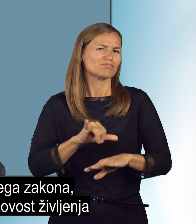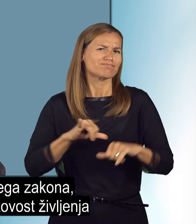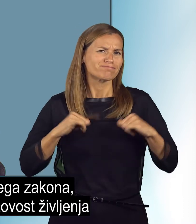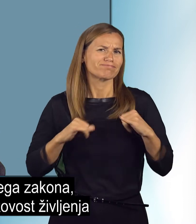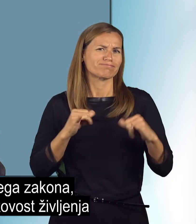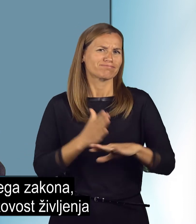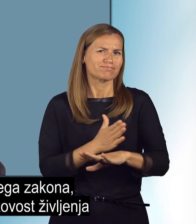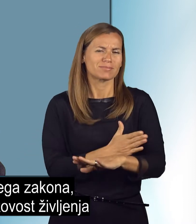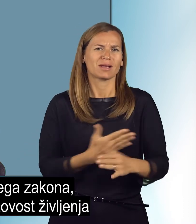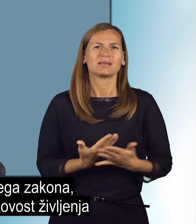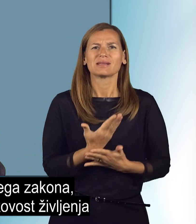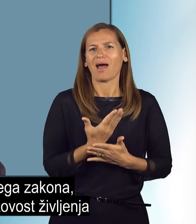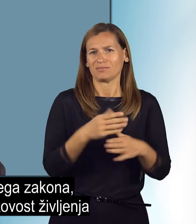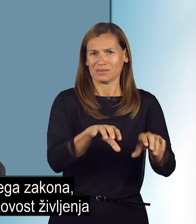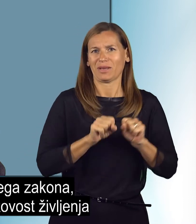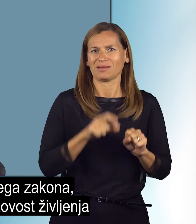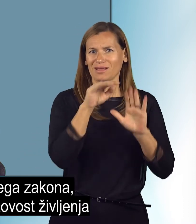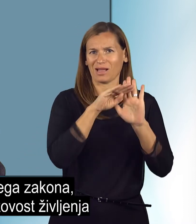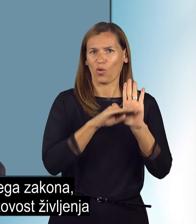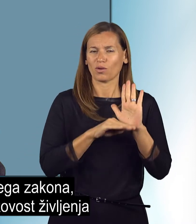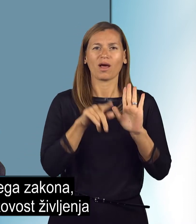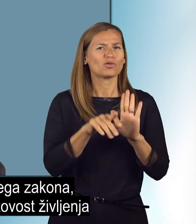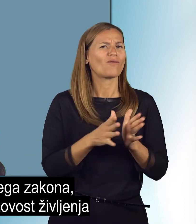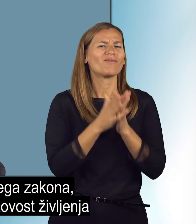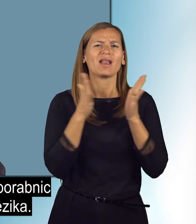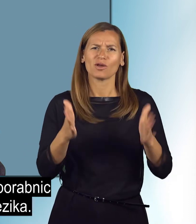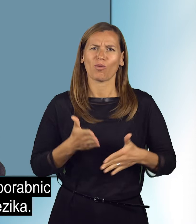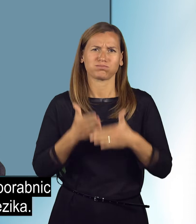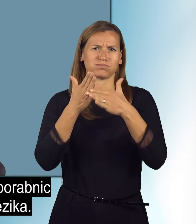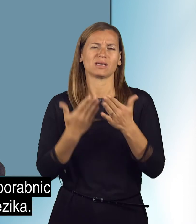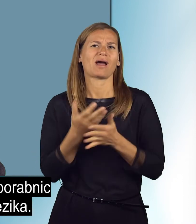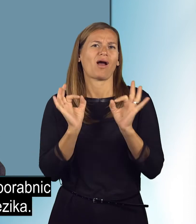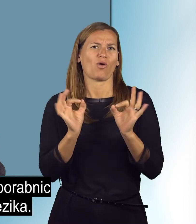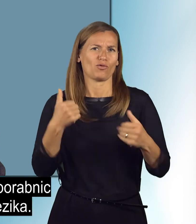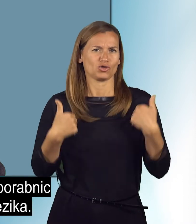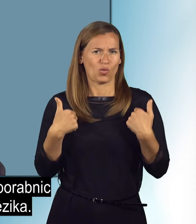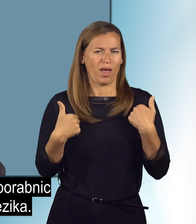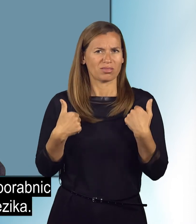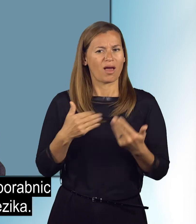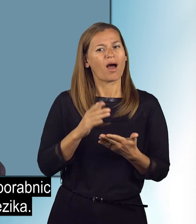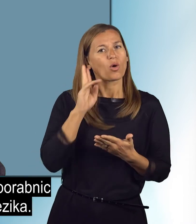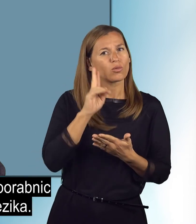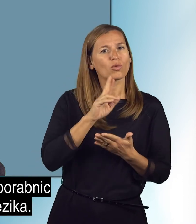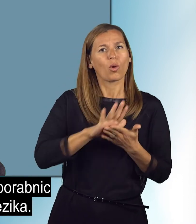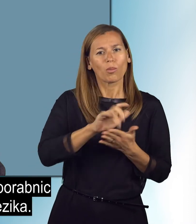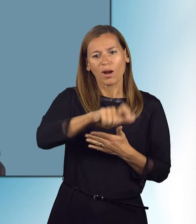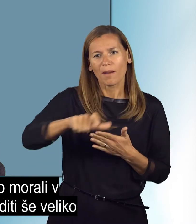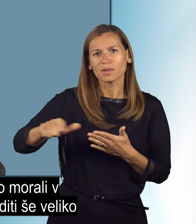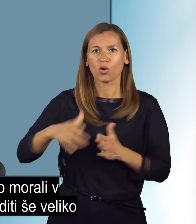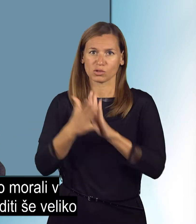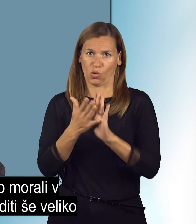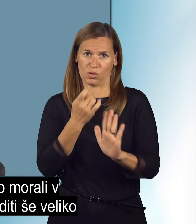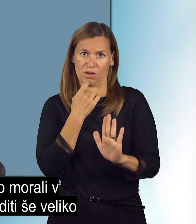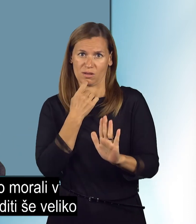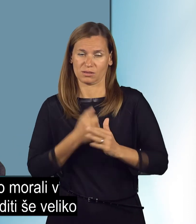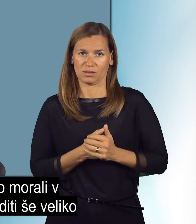sprejetja tega zakona, ki ima velik vpliv na kakovo dživljenje uporabnikov in uporabnic znakovnega jezika. Zdi pa se,